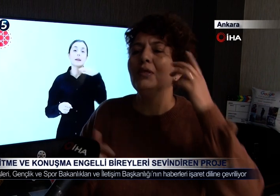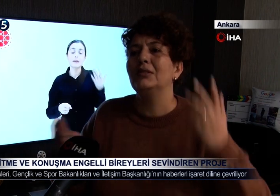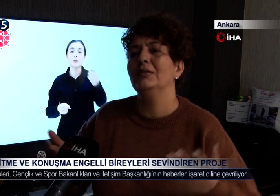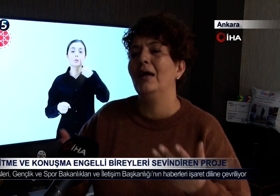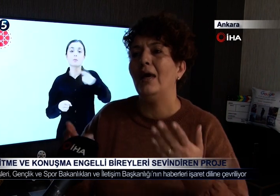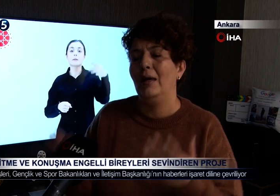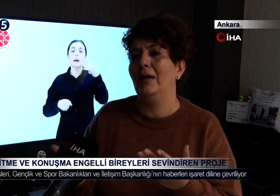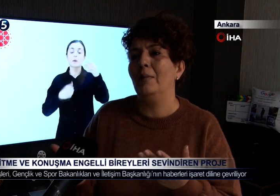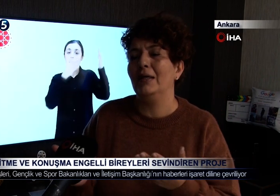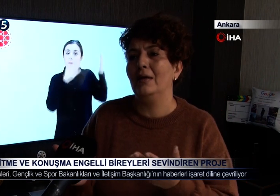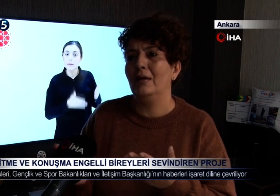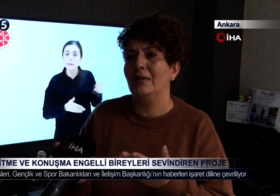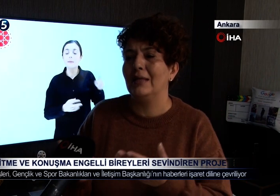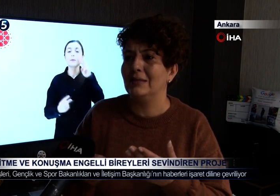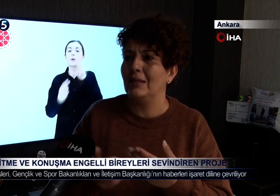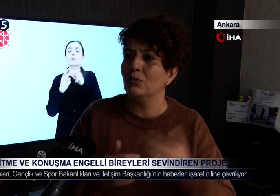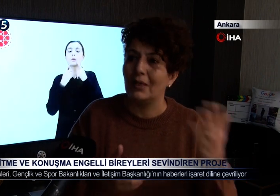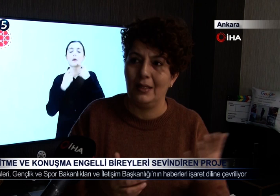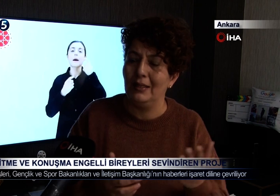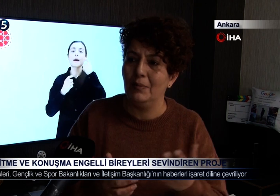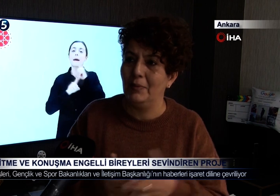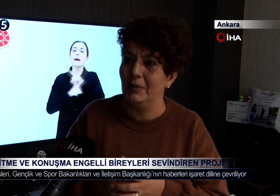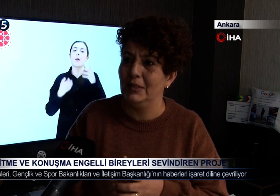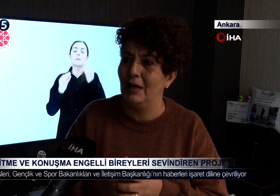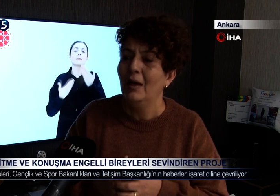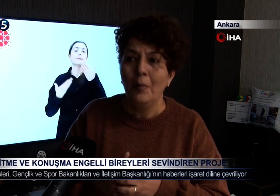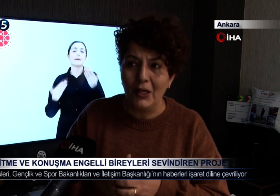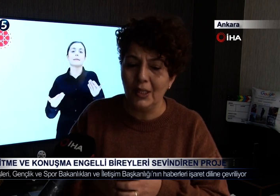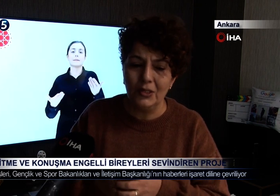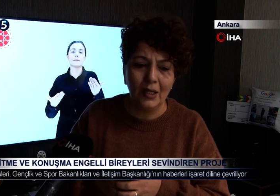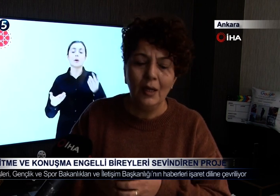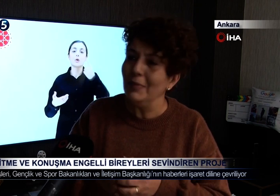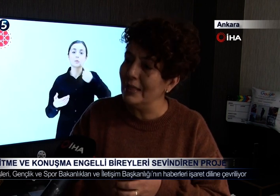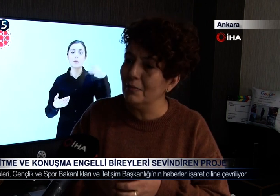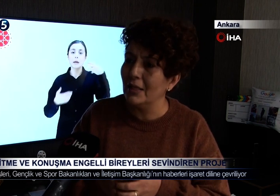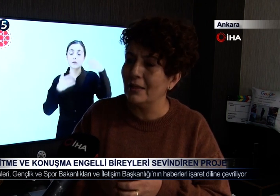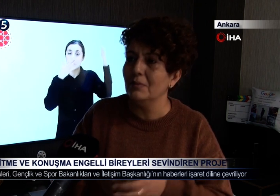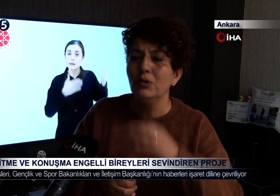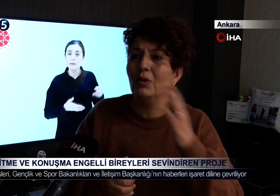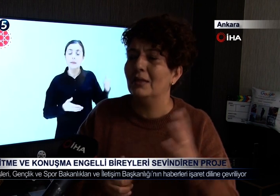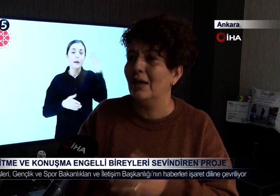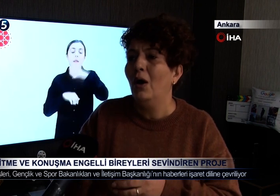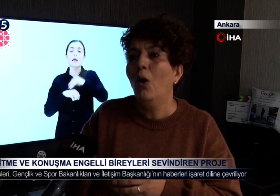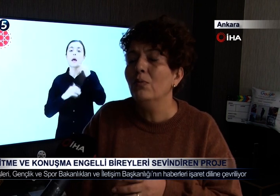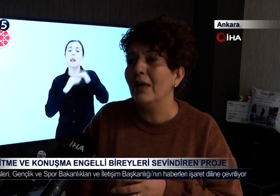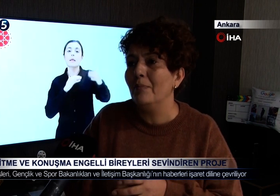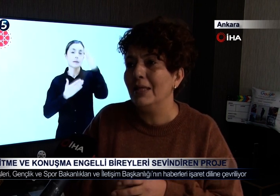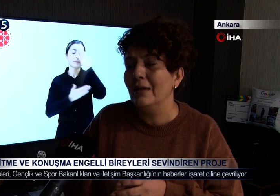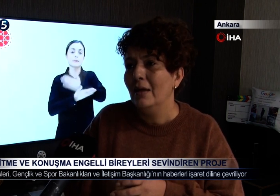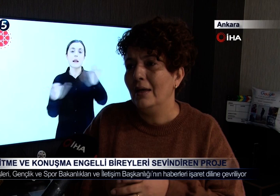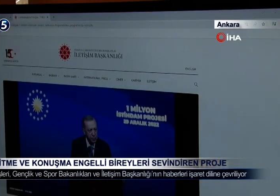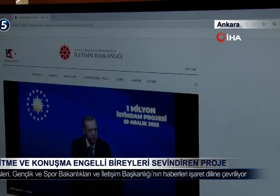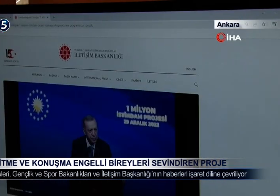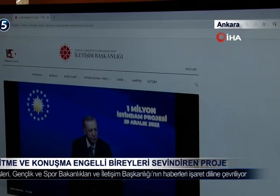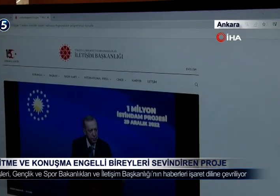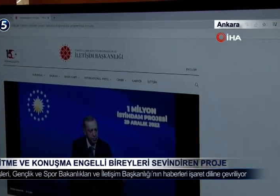Dili'ne tercüme edilmesi gerektiğini aktardığımızda, başta İletişim Başkanlığı olmak üzere İçişleri ve Geçik ve Spor Bakanlığı bu çerçevede